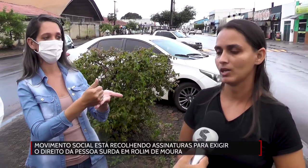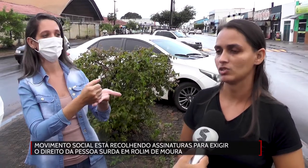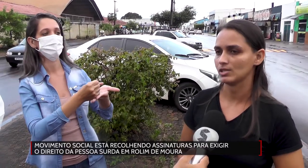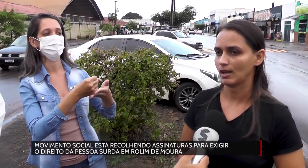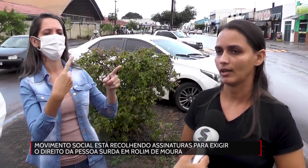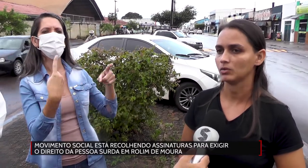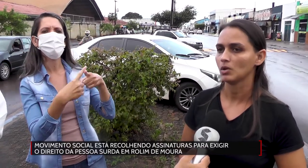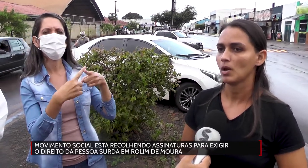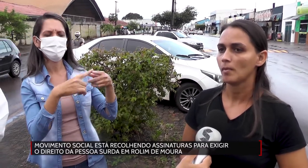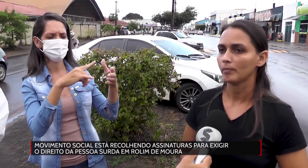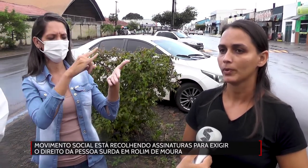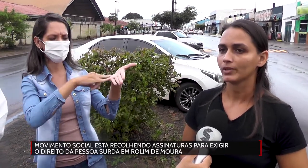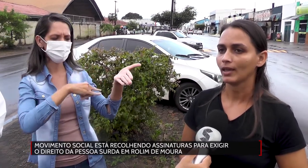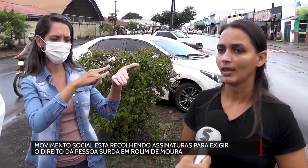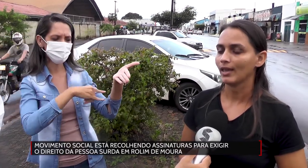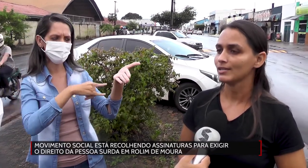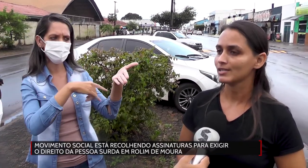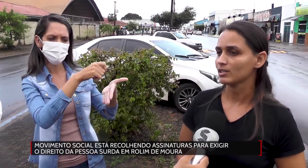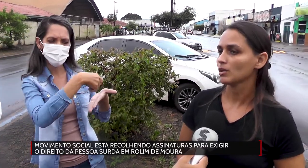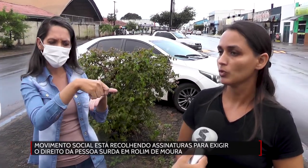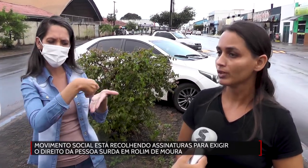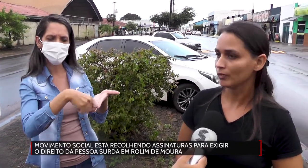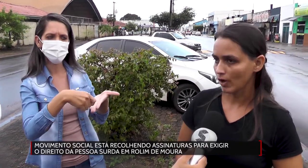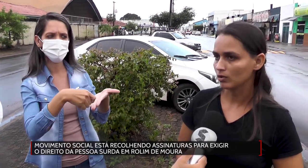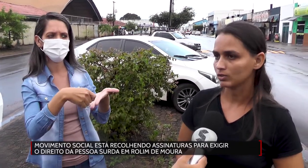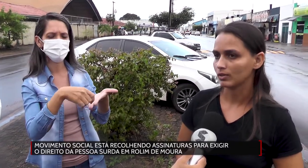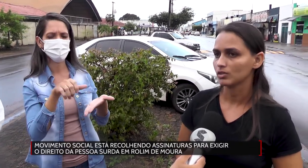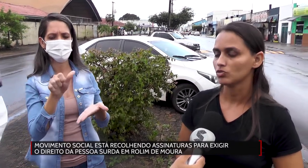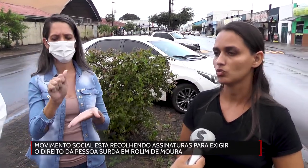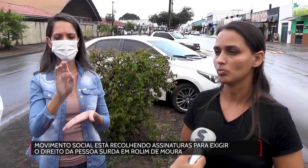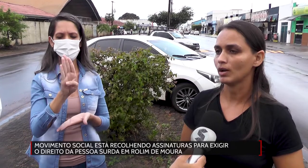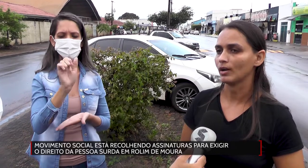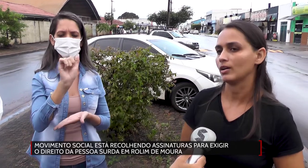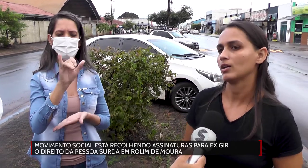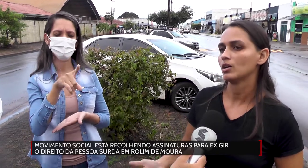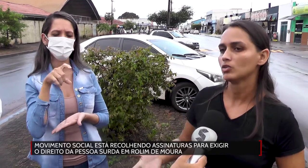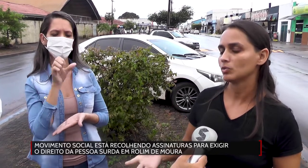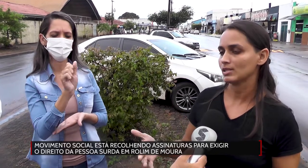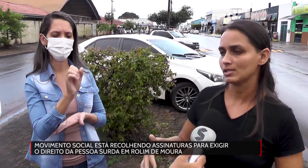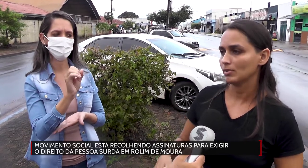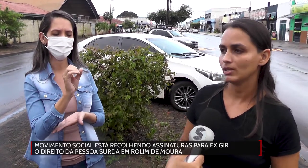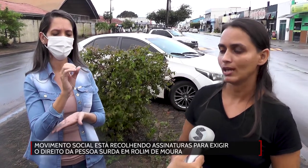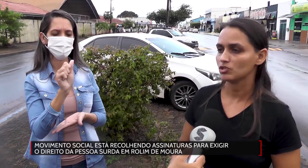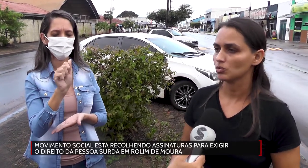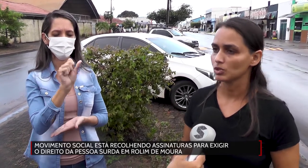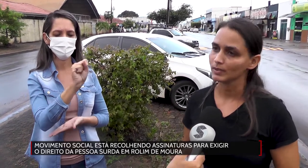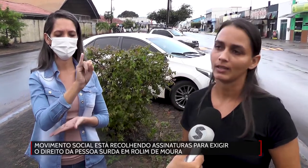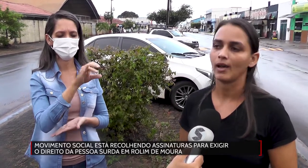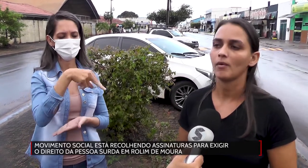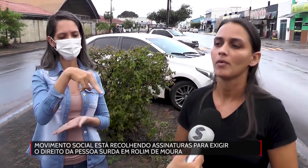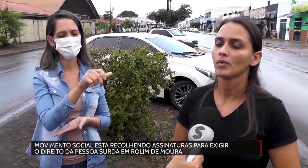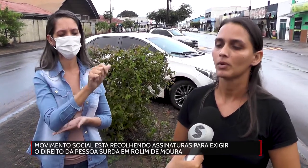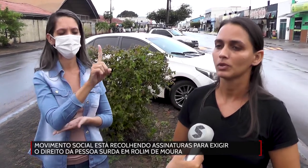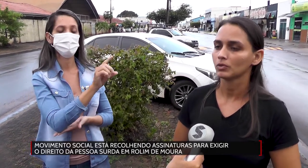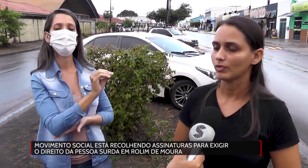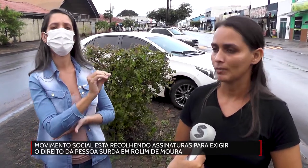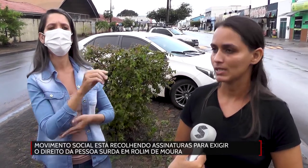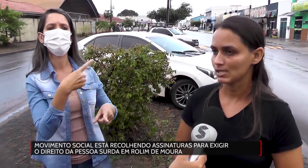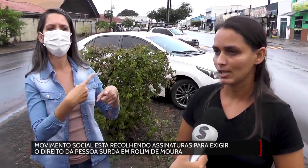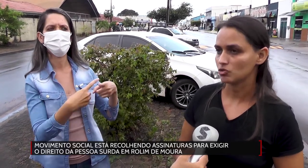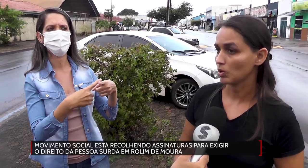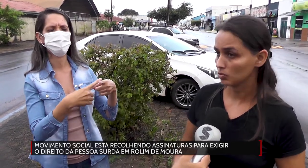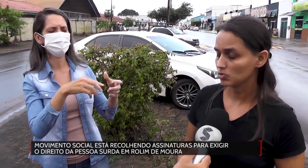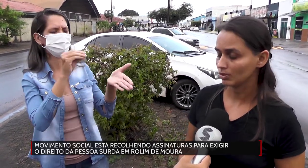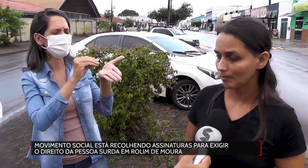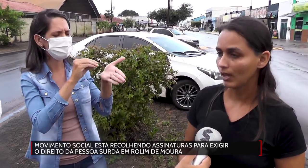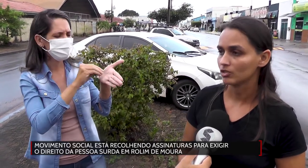esse baixo assinado? Porque eles sentem muita falta de uma acessibilidade no hospital, quando vai